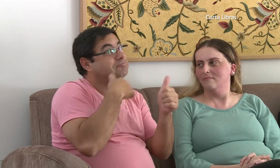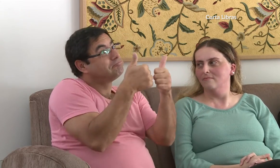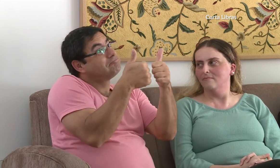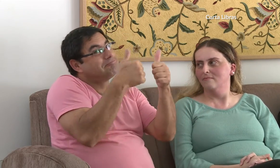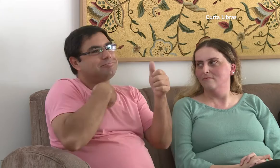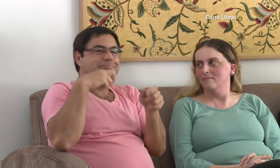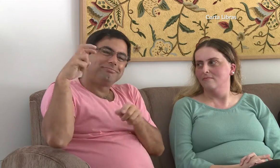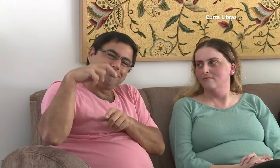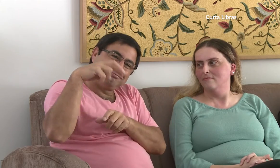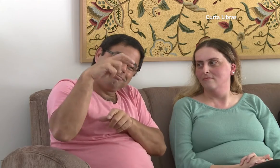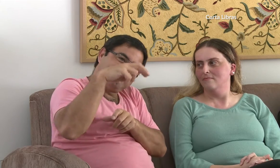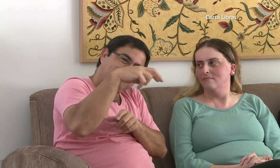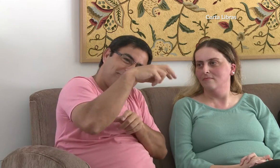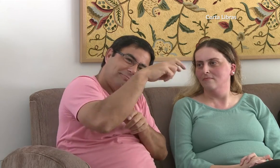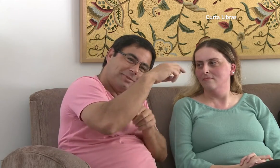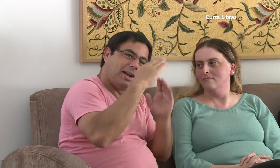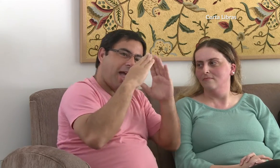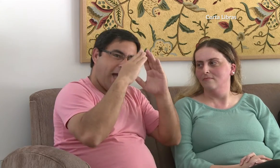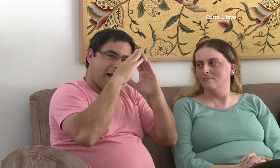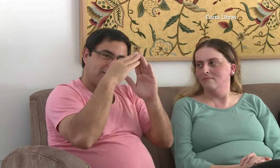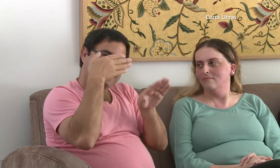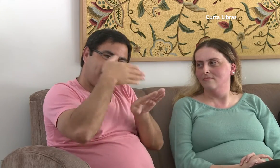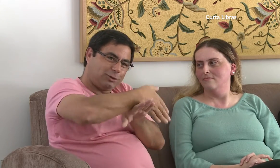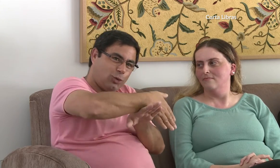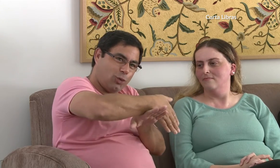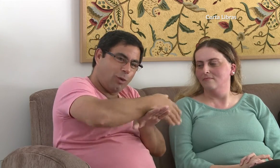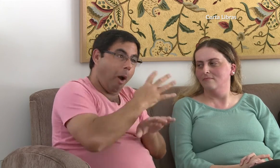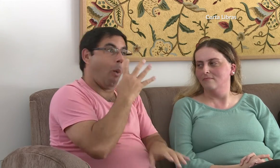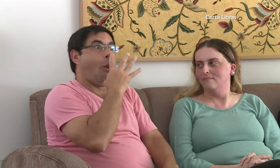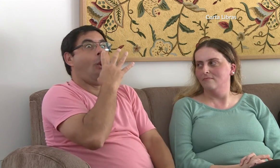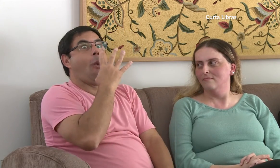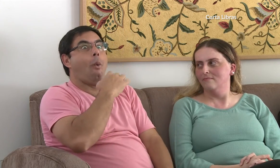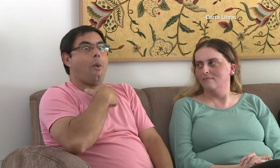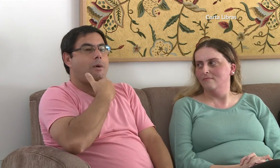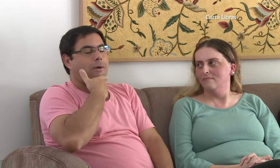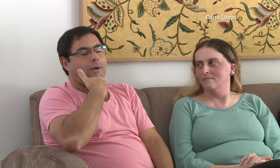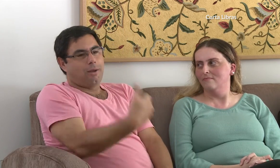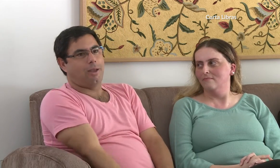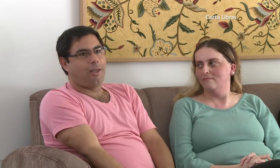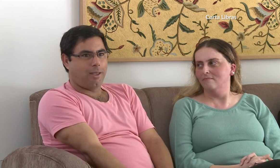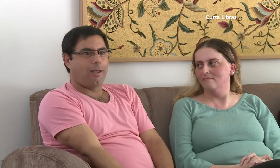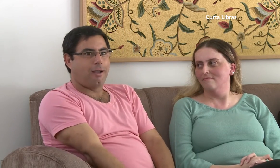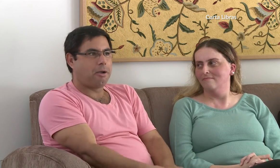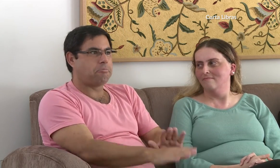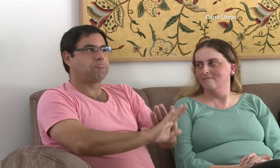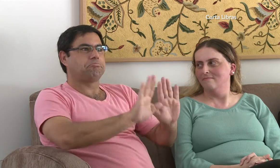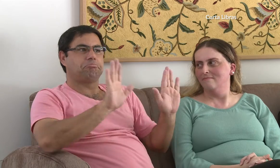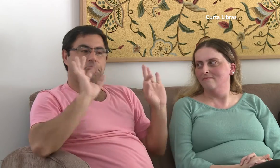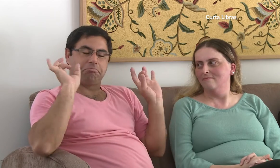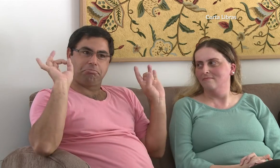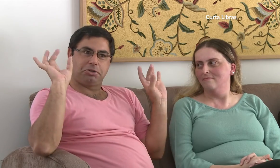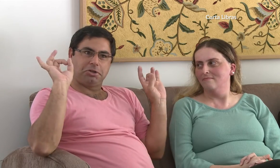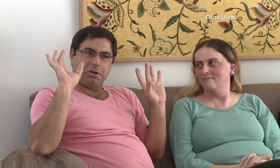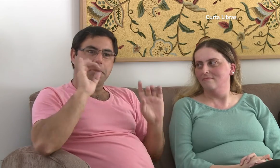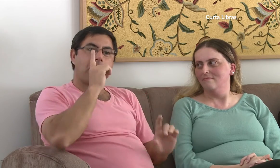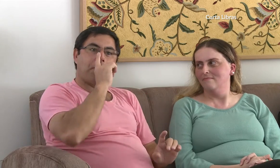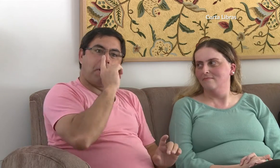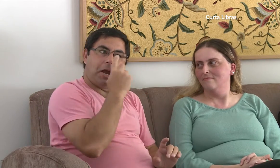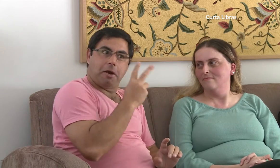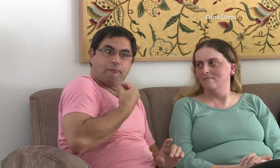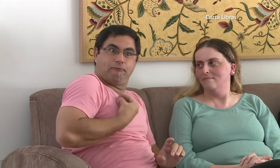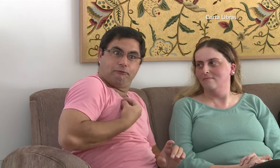fui. Quando entrei na casa dela, fiquei de boca aberta. Era uma casa muito chique. A mãe dela estava lá.